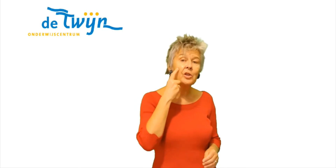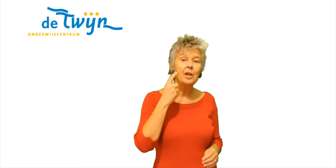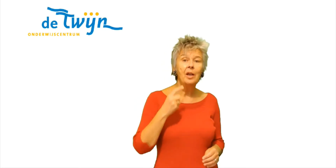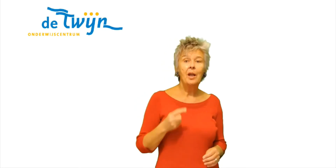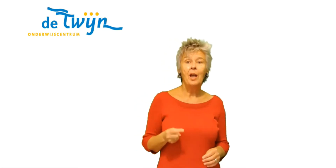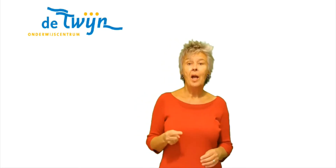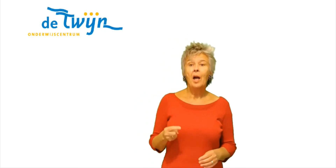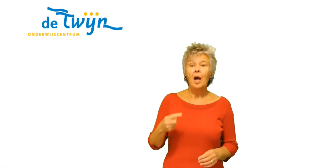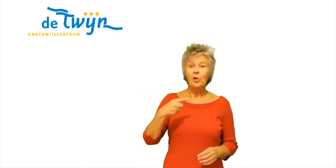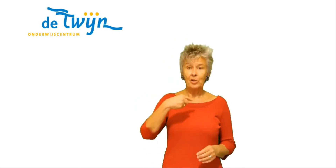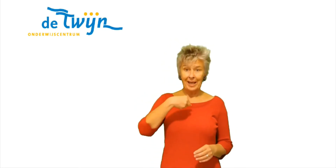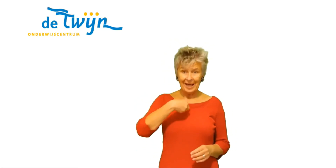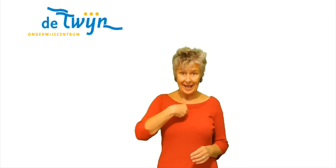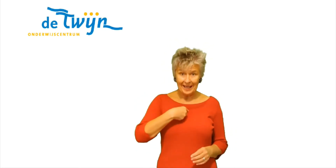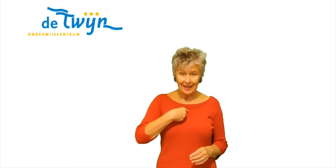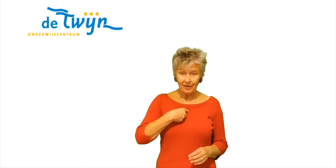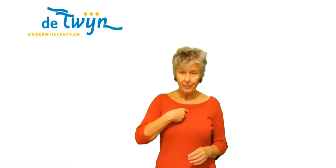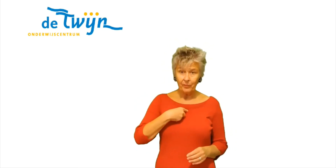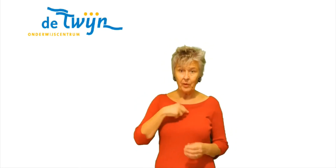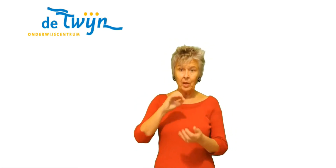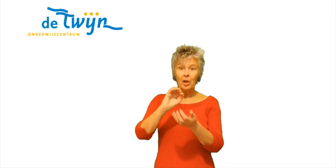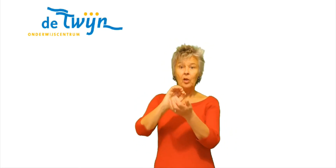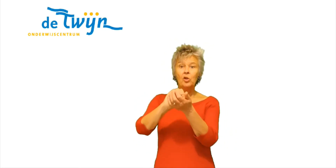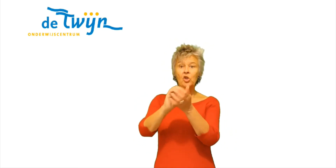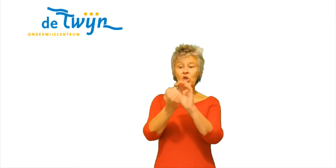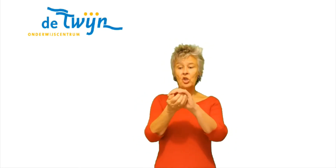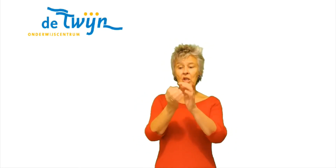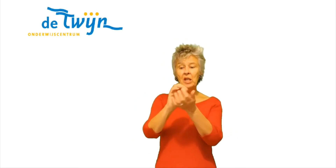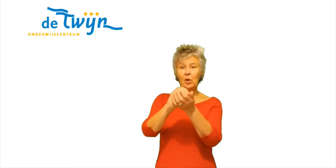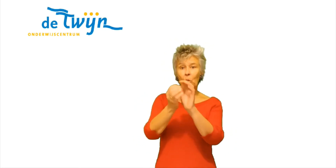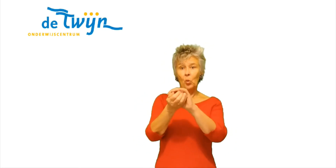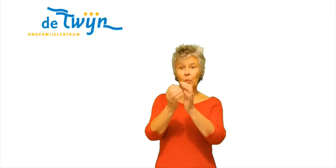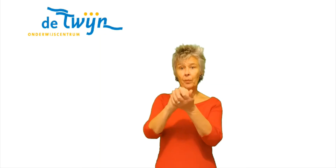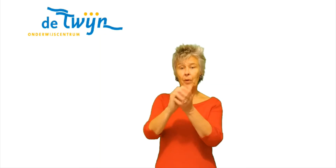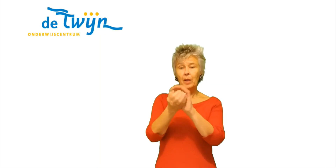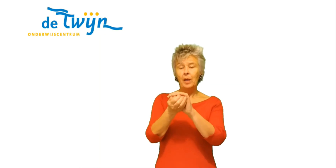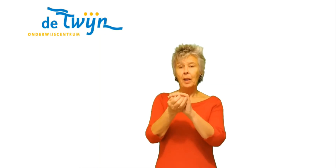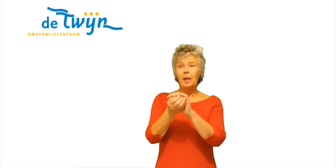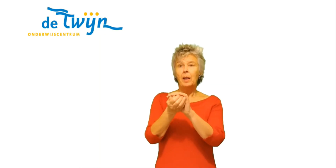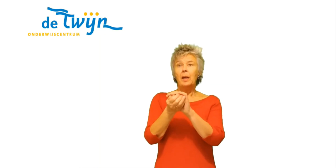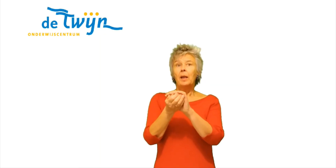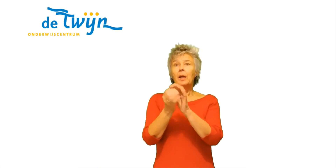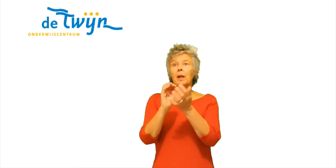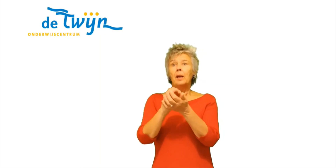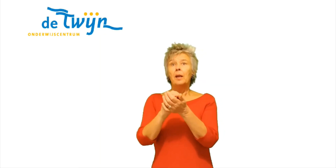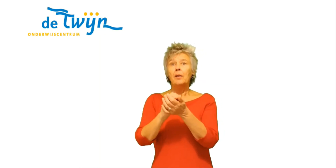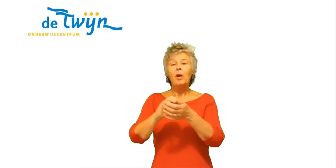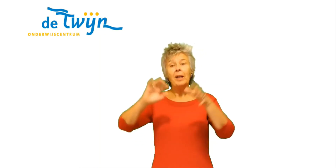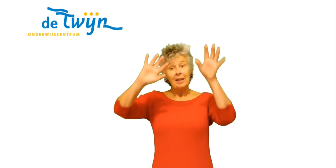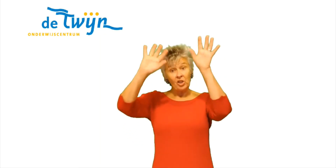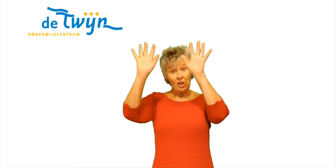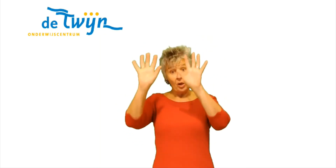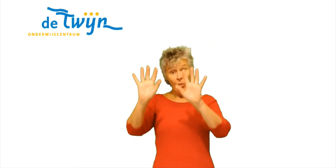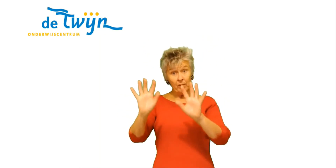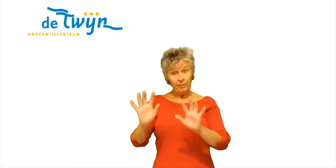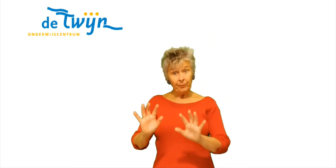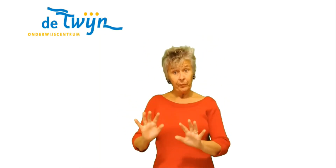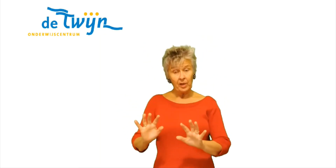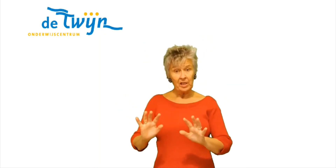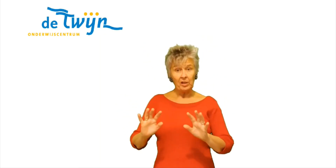Als ik De sneeuw We hadden net sneeuwen Dat is in